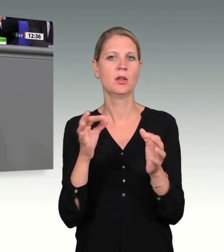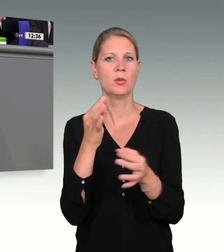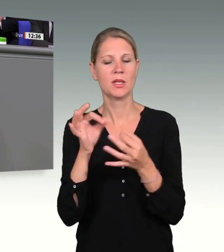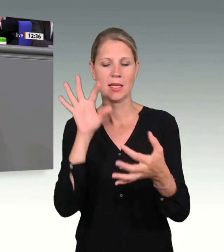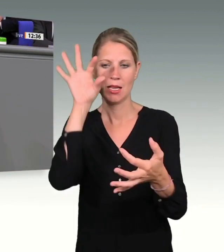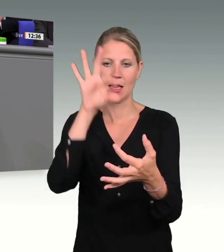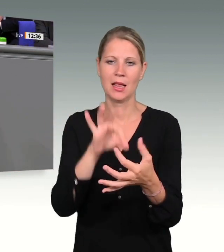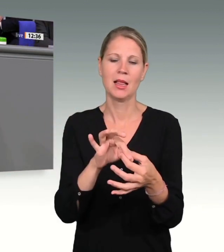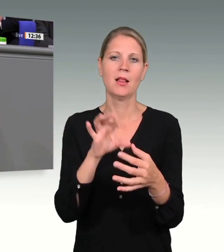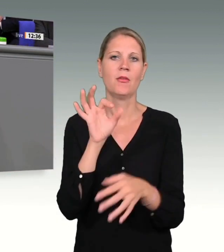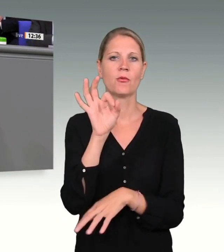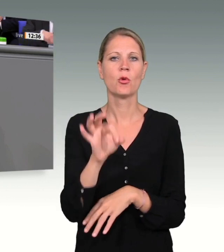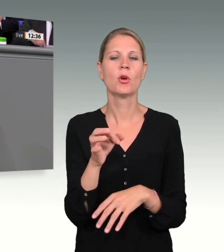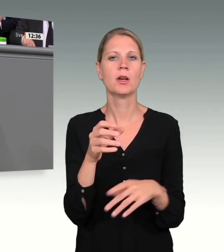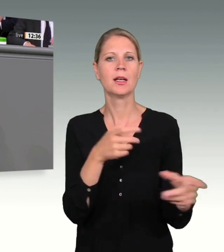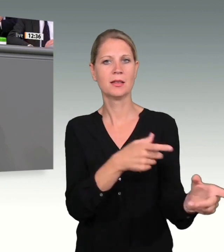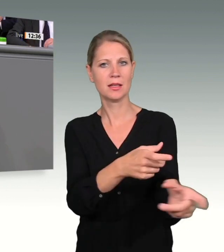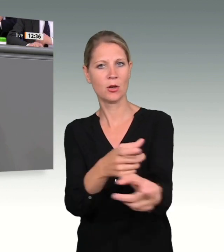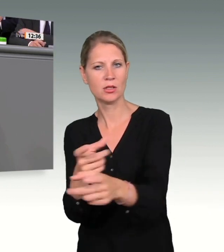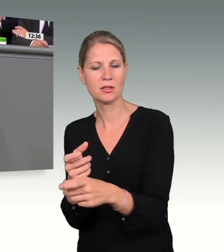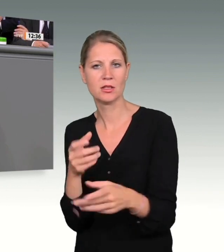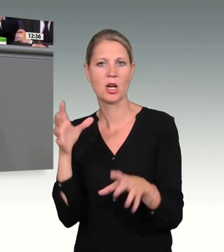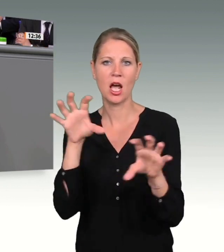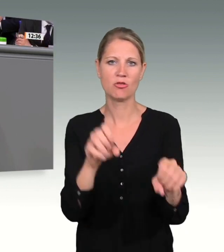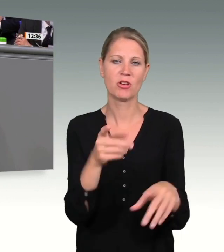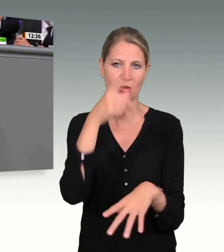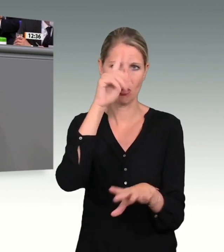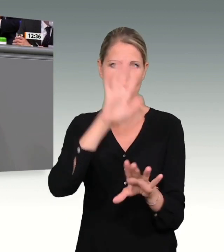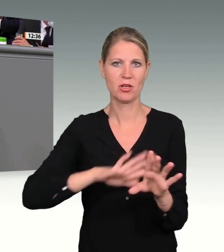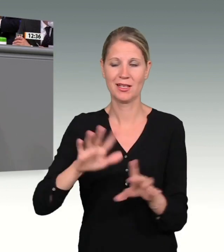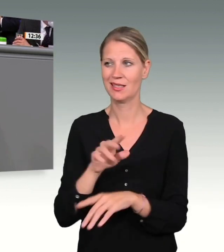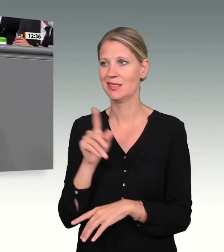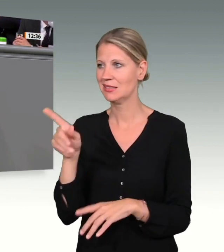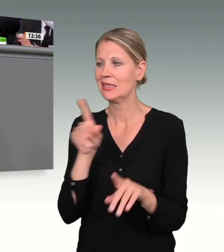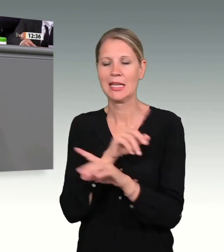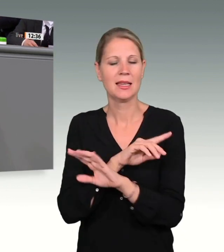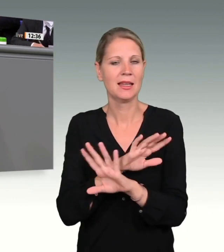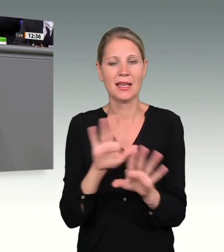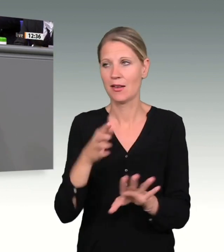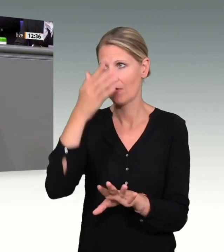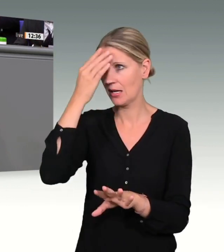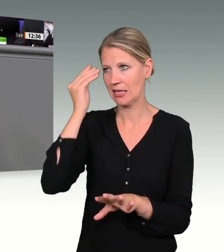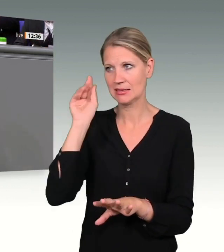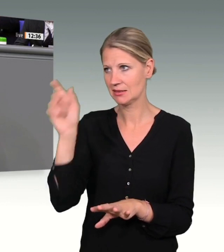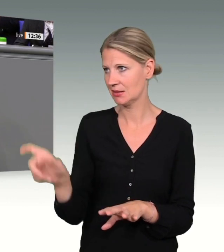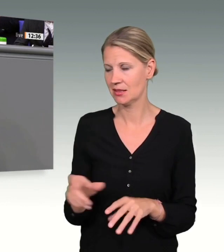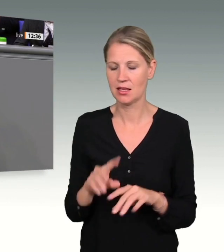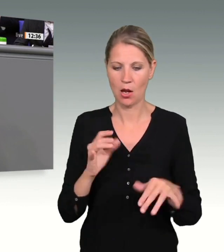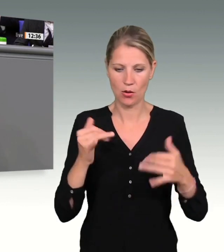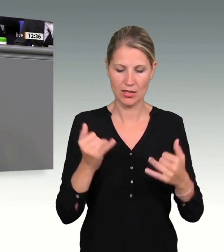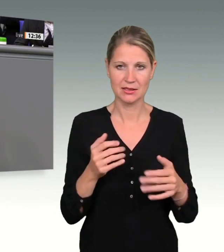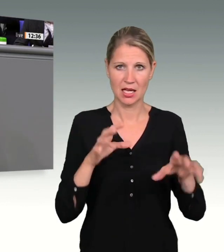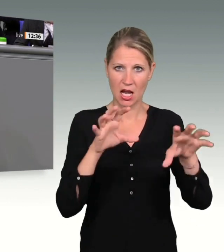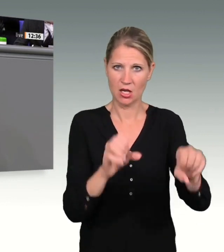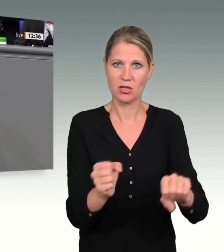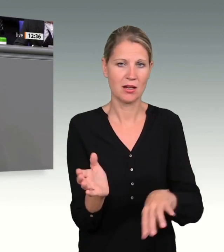der mir wichtig ist, Sie sind nicht vergessen, auch nach diesem Anschlag nicht. Andere Länder, wie